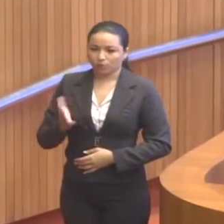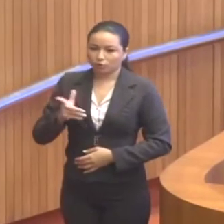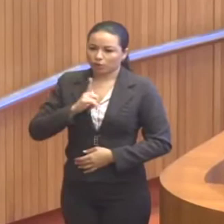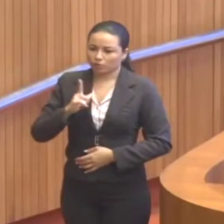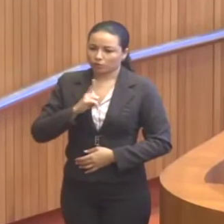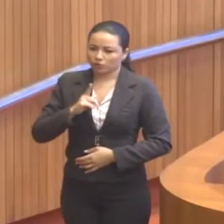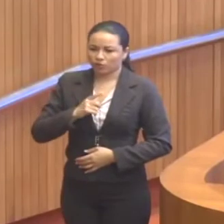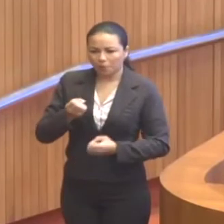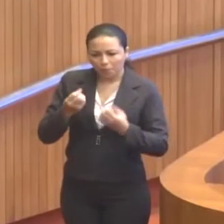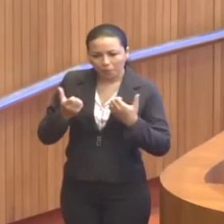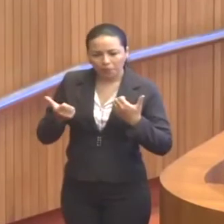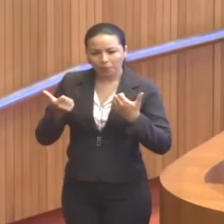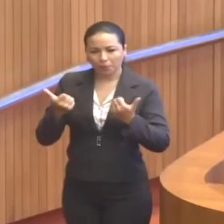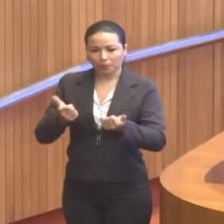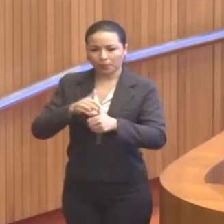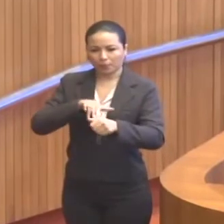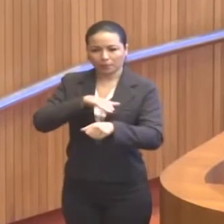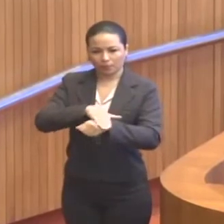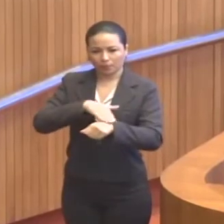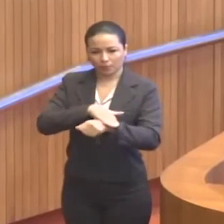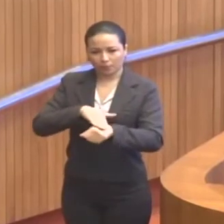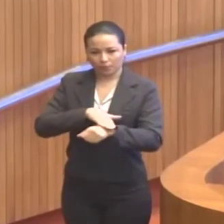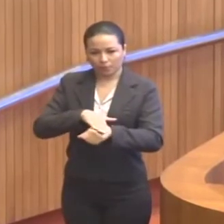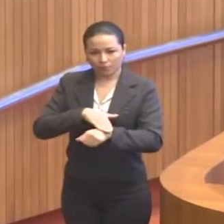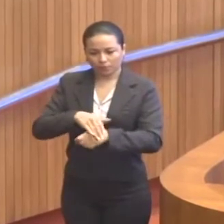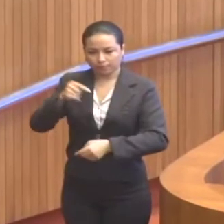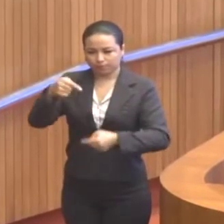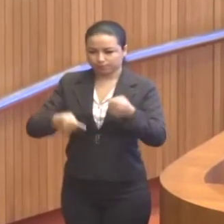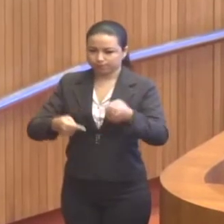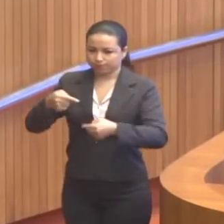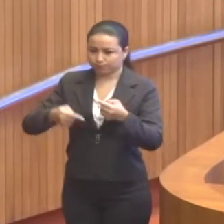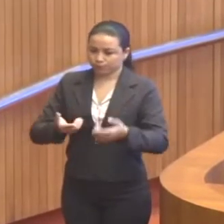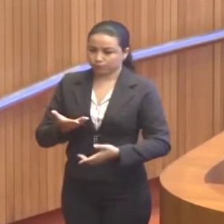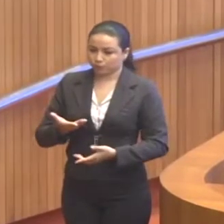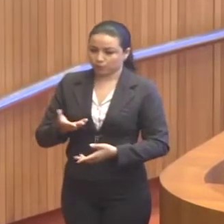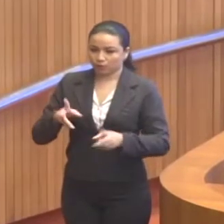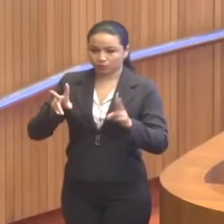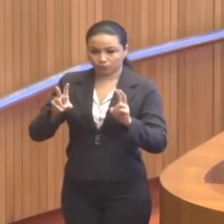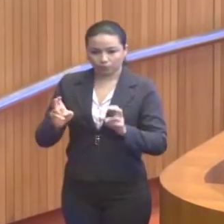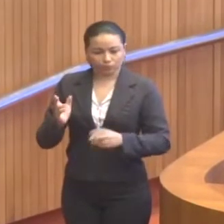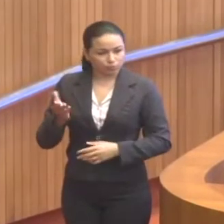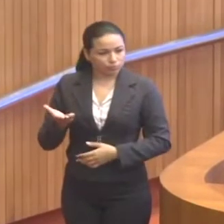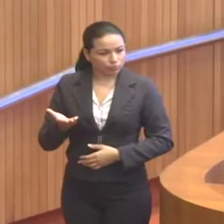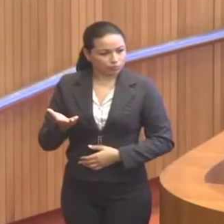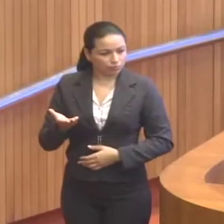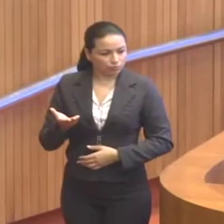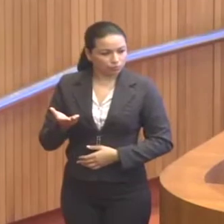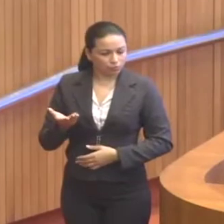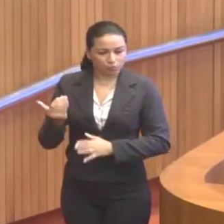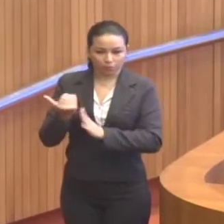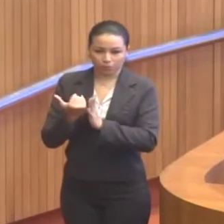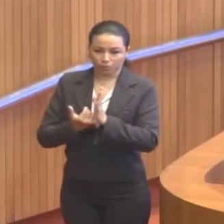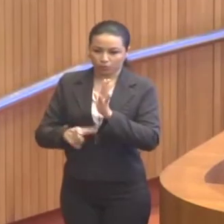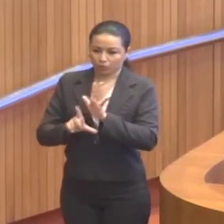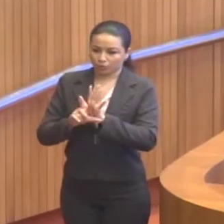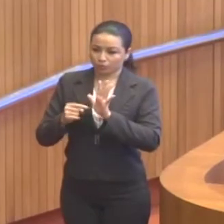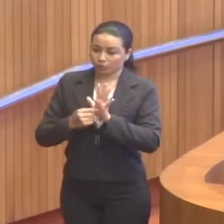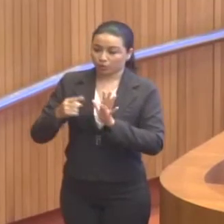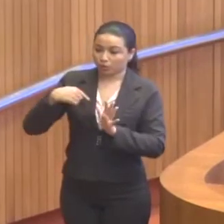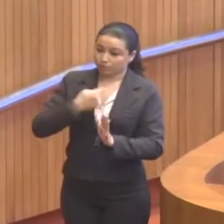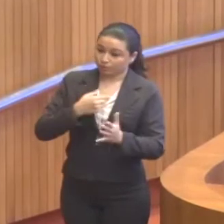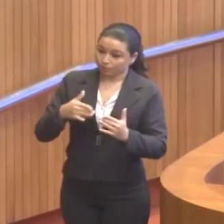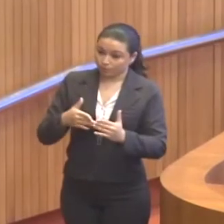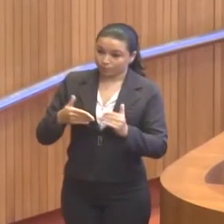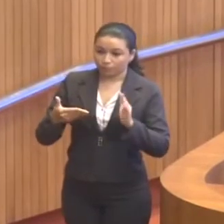tivemos uma excelente conversa, um excelente debate sobre o projeto de lei de nossa